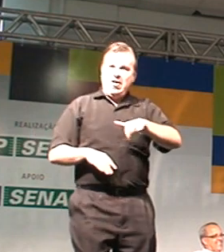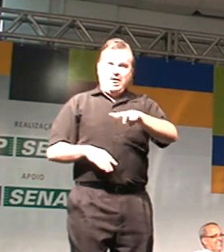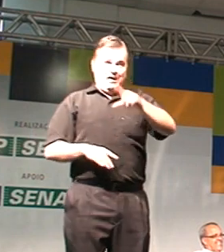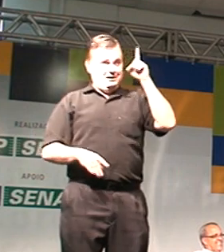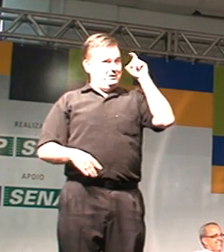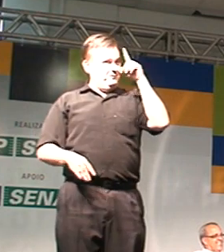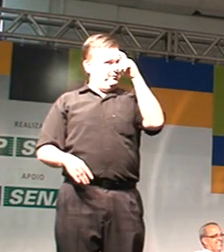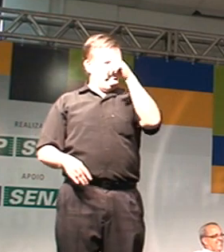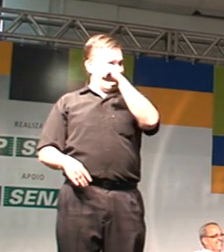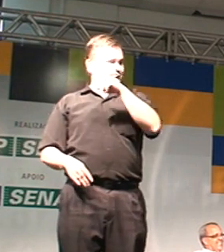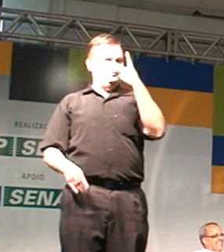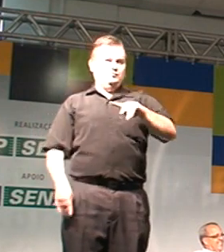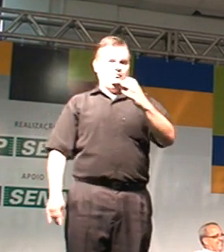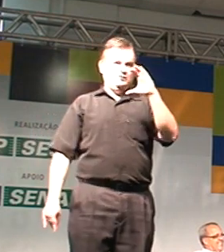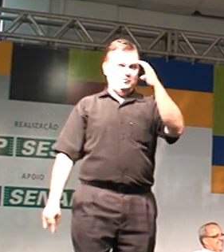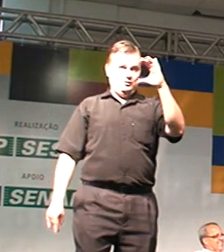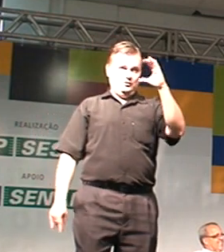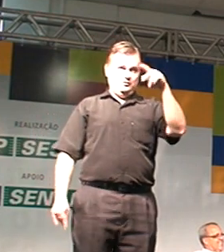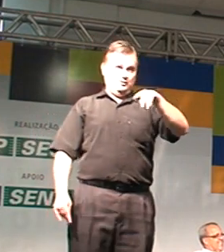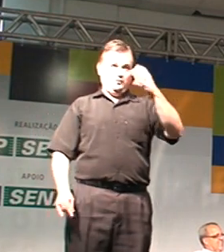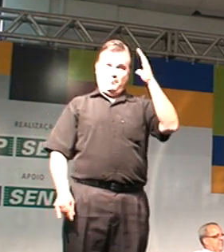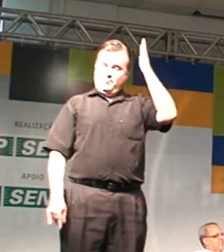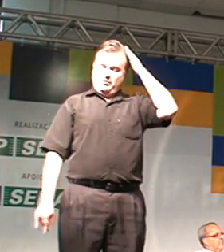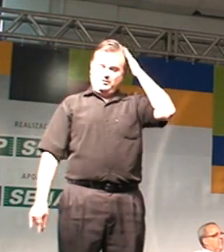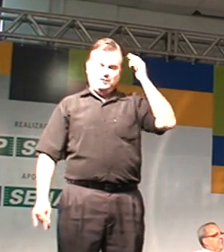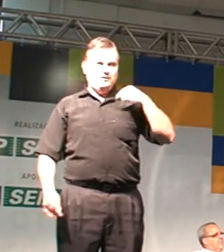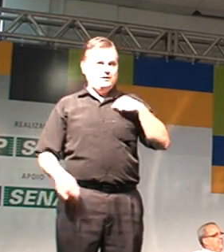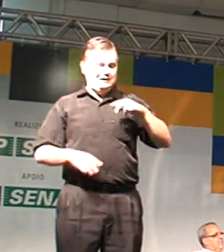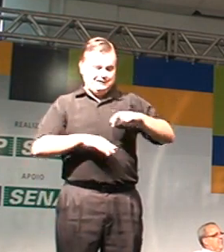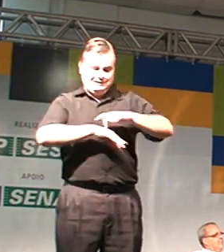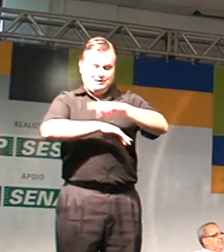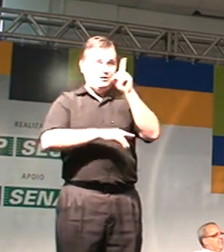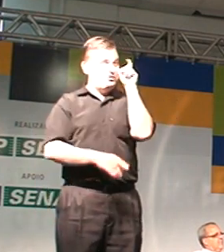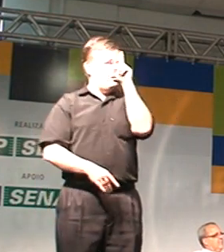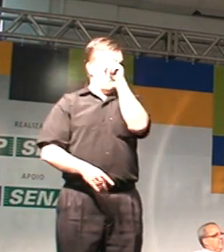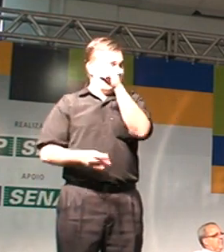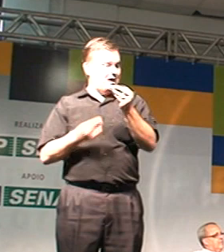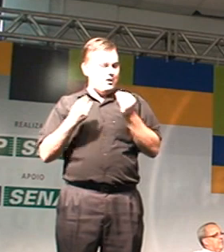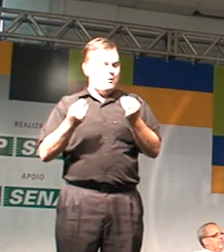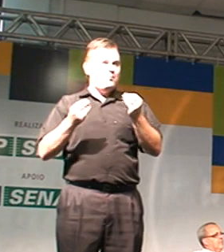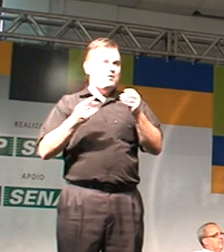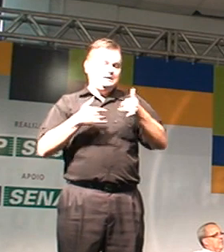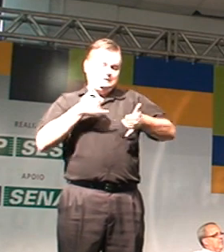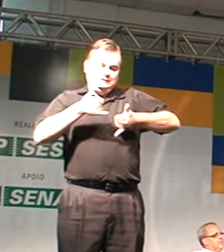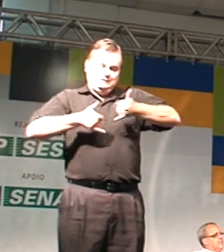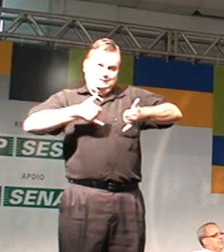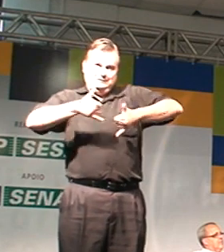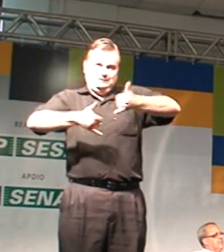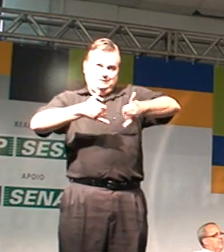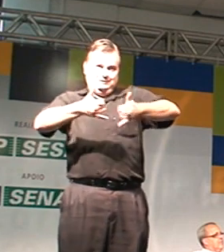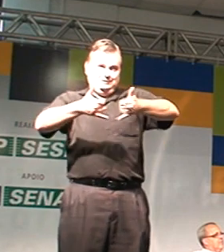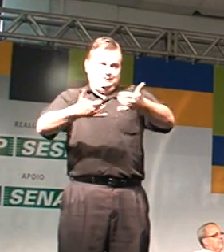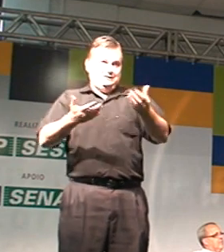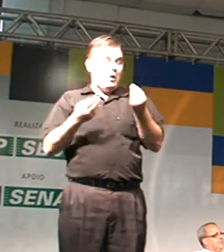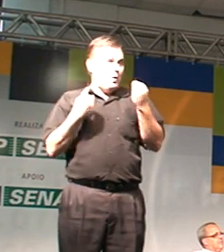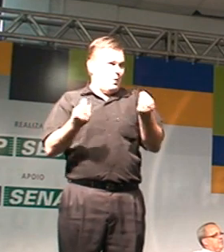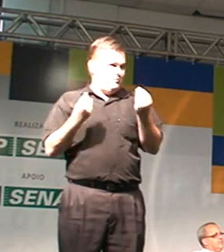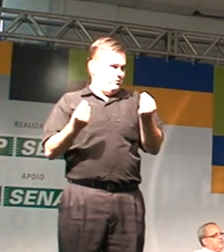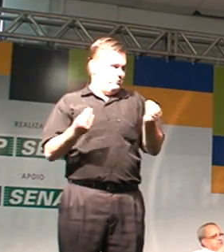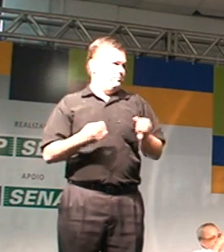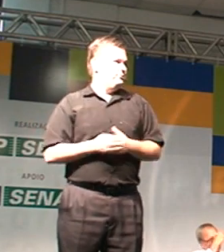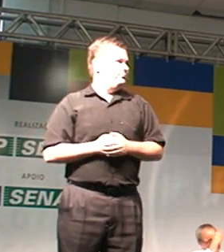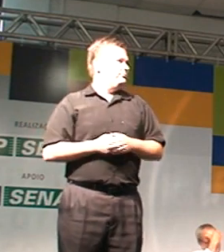que seja andar nas calçadas de Curitiba. Eu, com a planta do pé no chão, já tive dificuldade. Imagina o é andar na ponta, pé, apoiado em um taquinho, né?